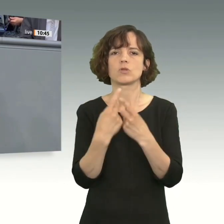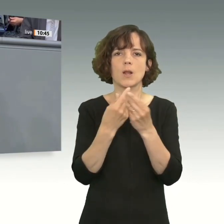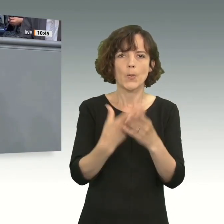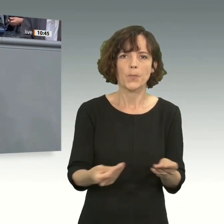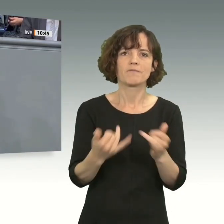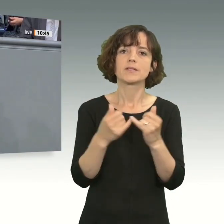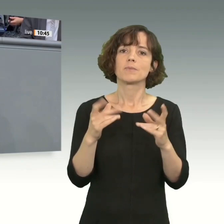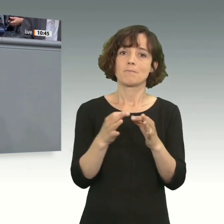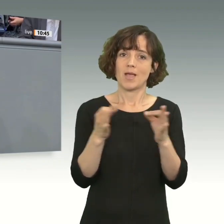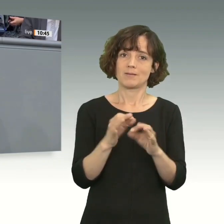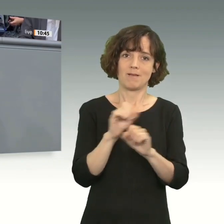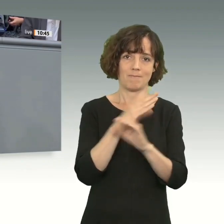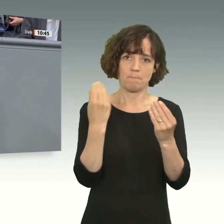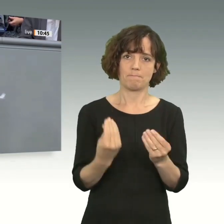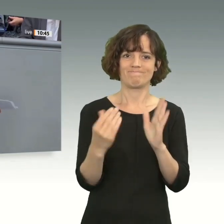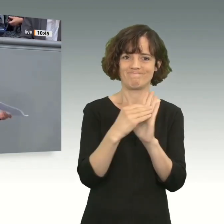endlich festgeschrieben werden.